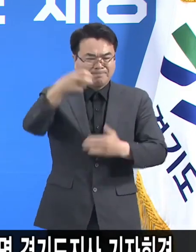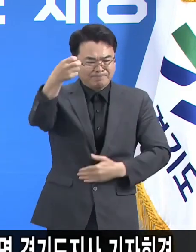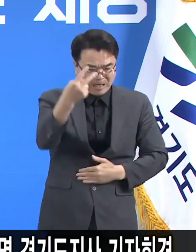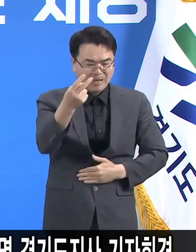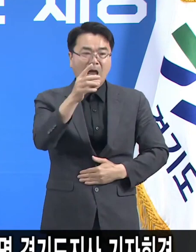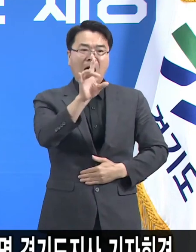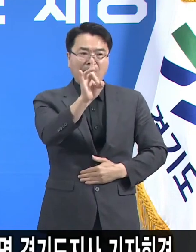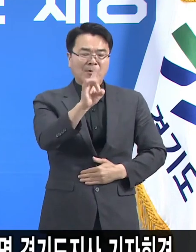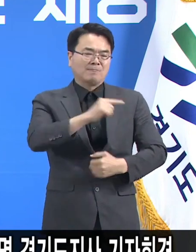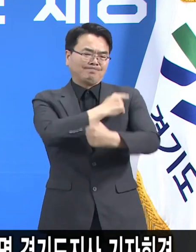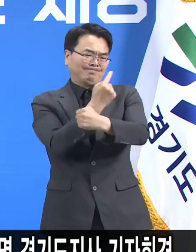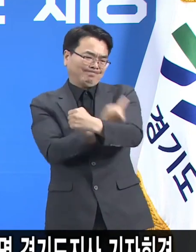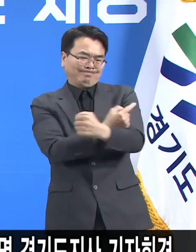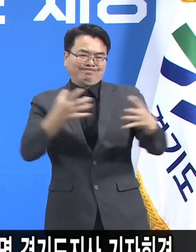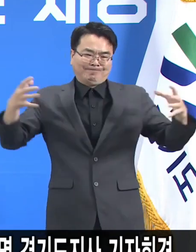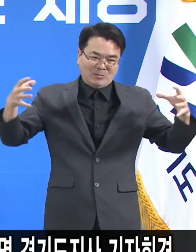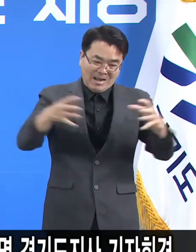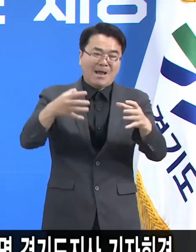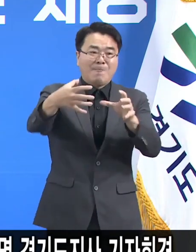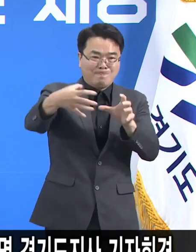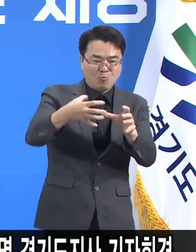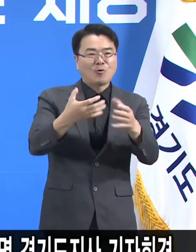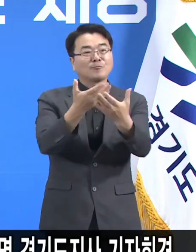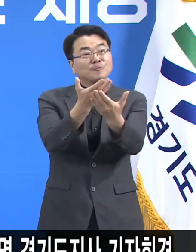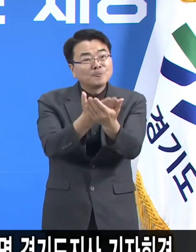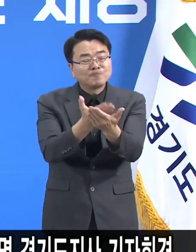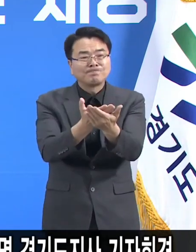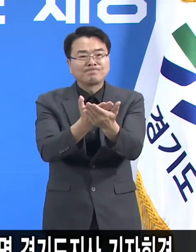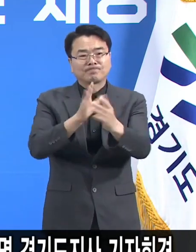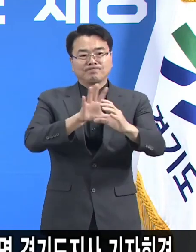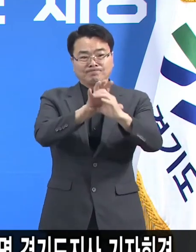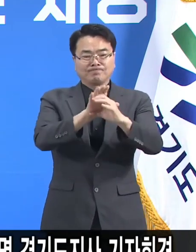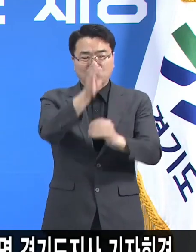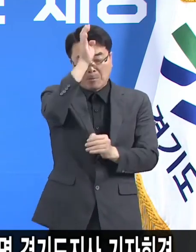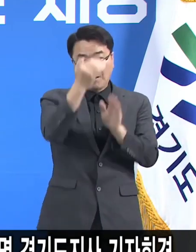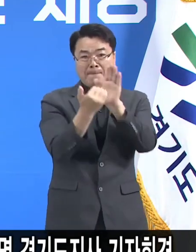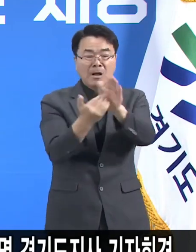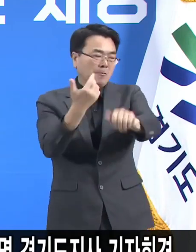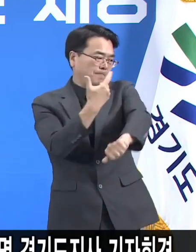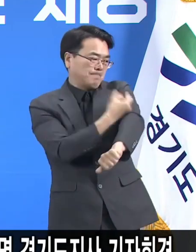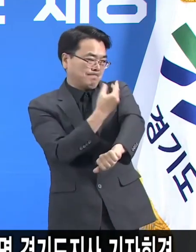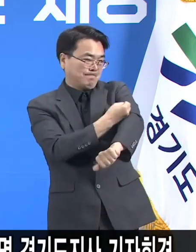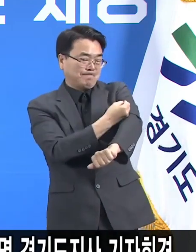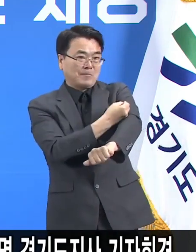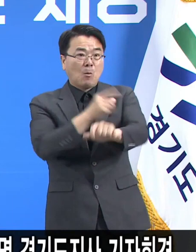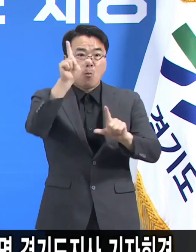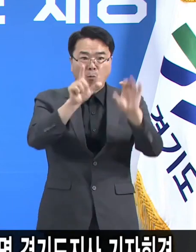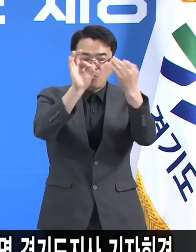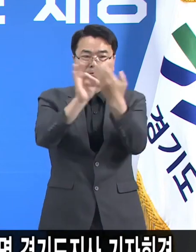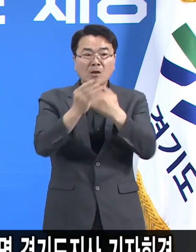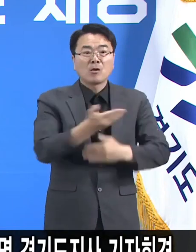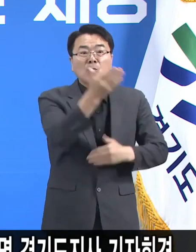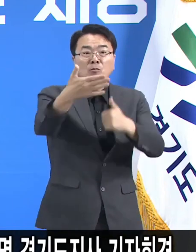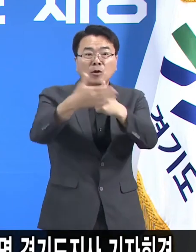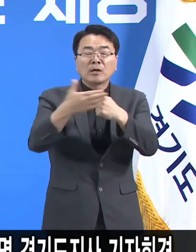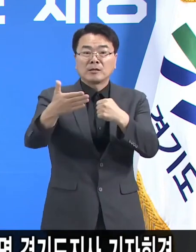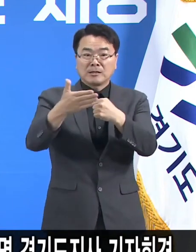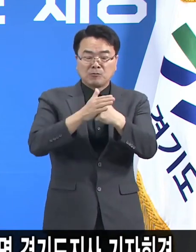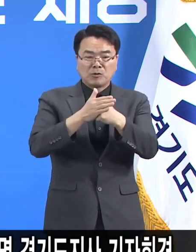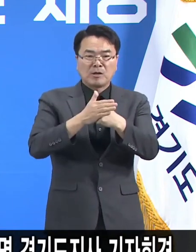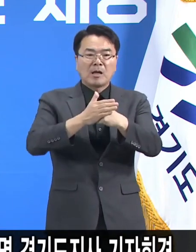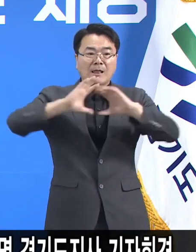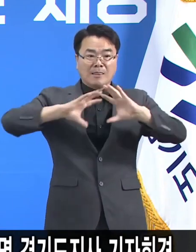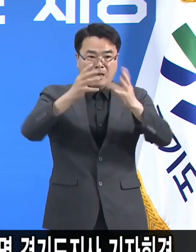힘을 모아주십시오. 코로나 백신 접종이 도민 여러분의 적극적인 협조 속에 전국민